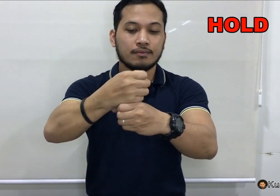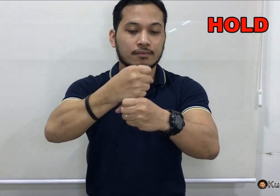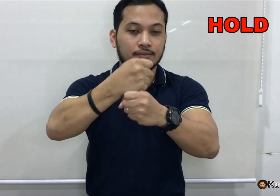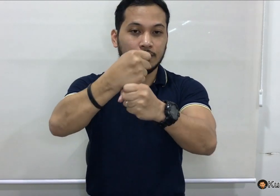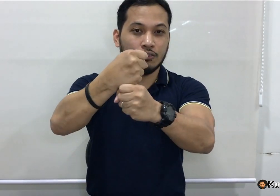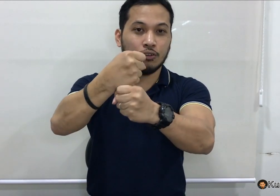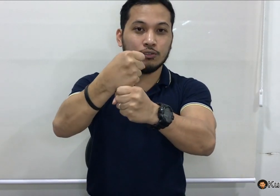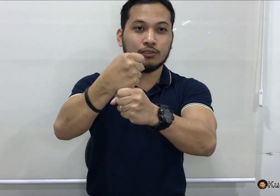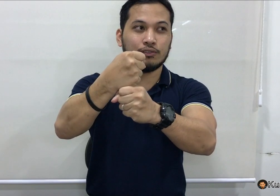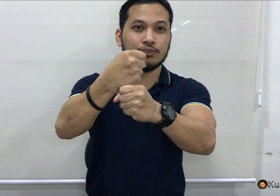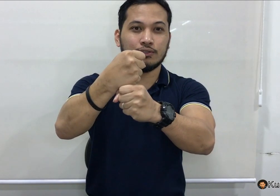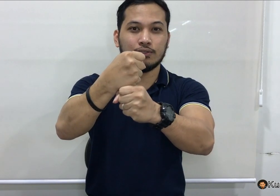Hold.